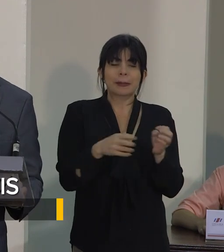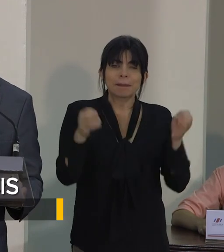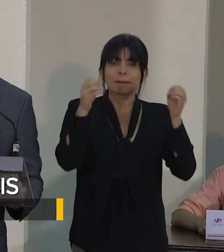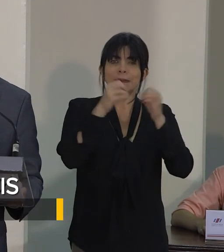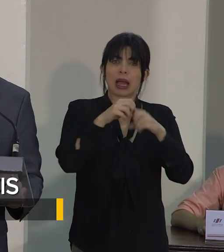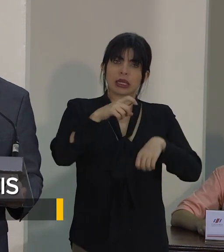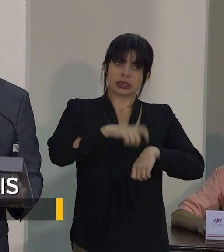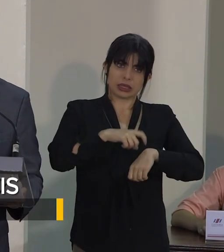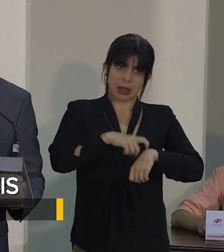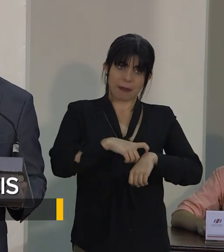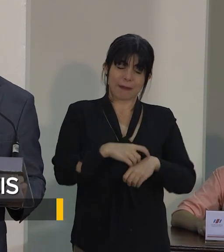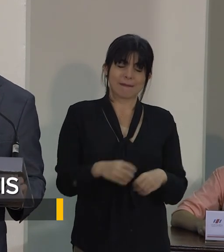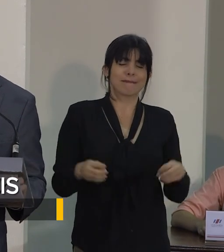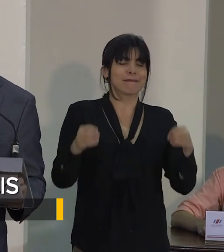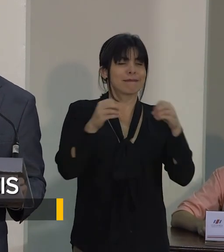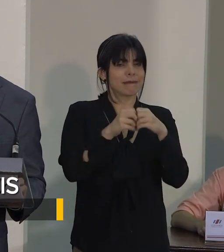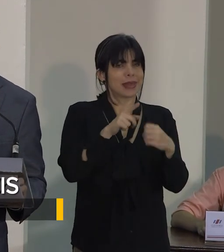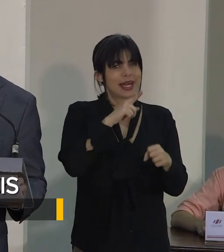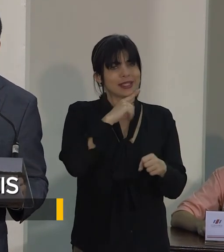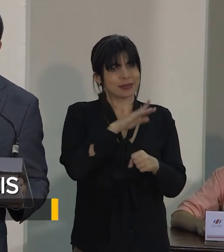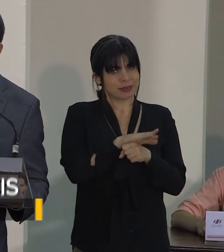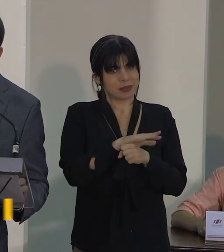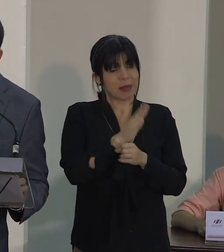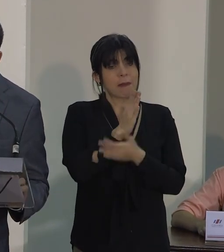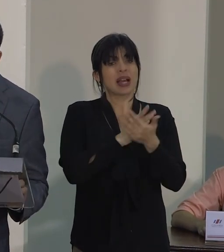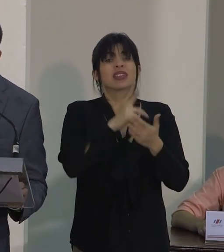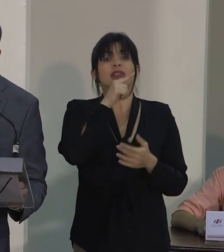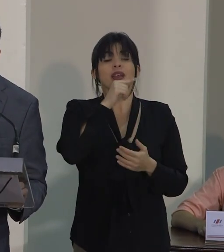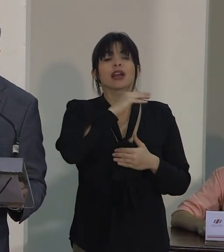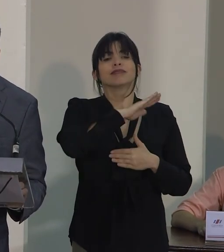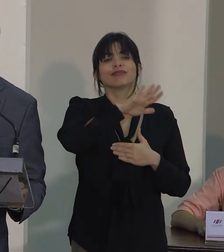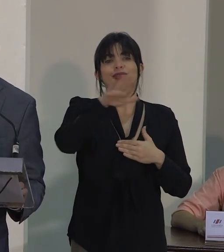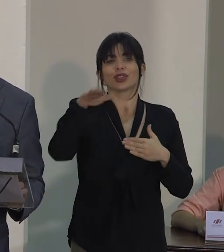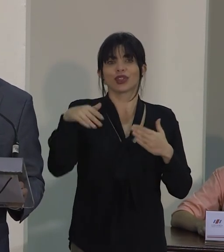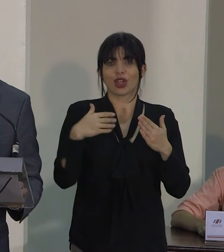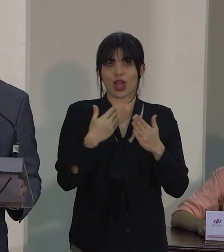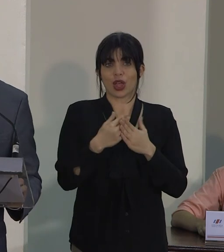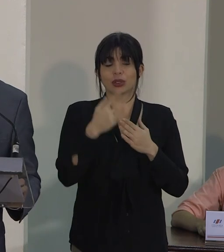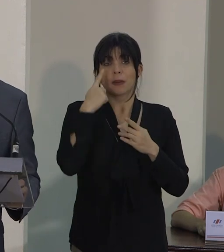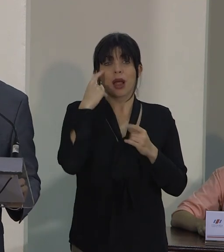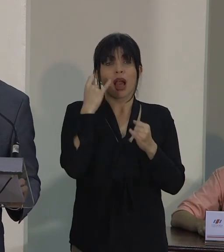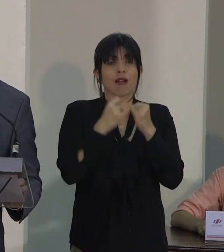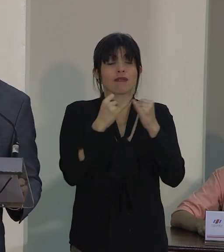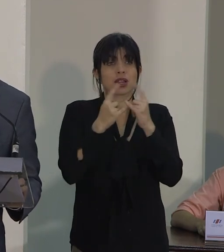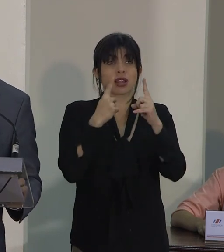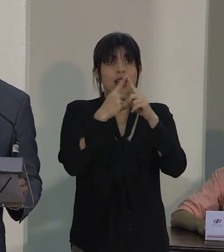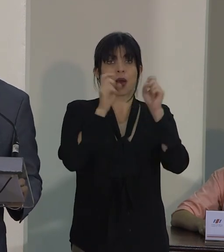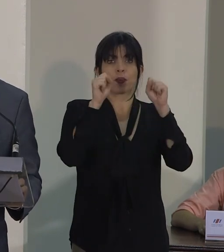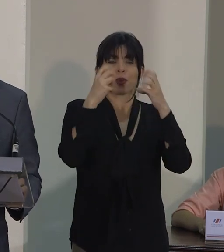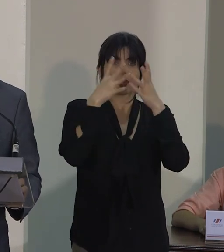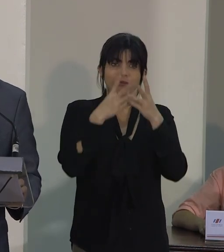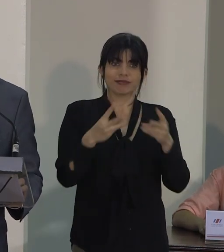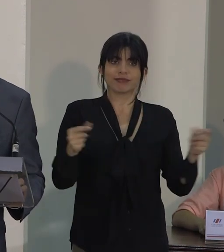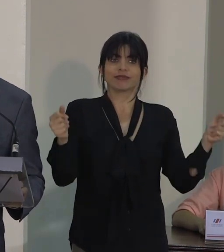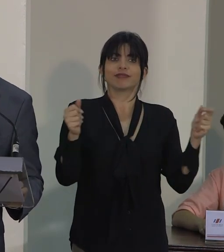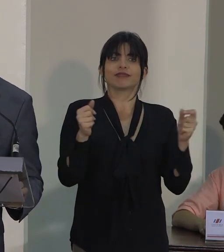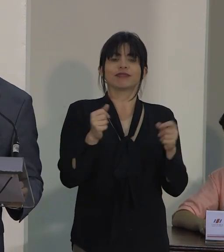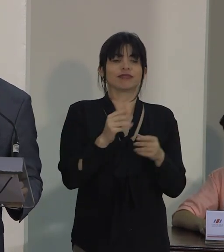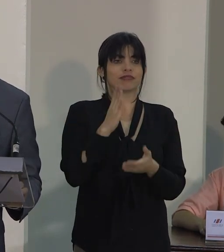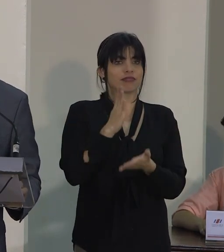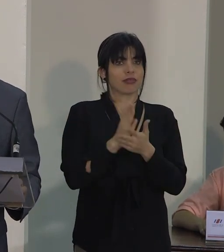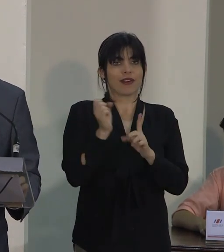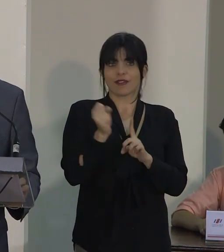tiempo, mucho más compromiso de parte de todos nosotros para finalmente erradicar las diferentes